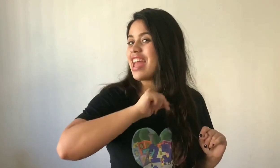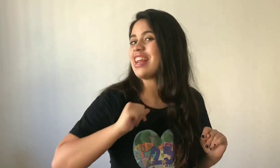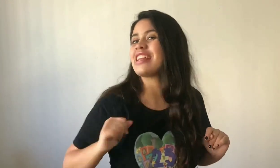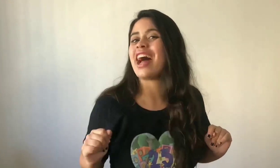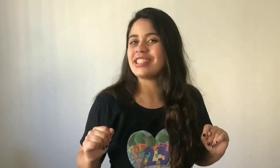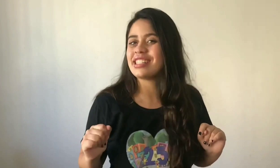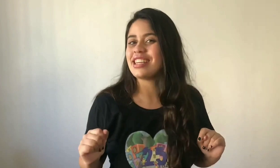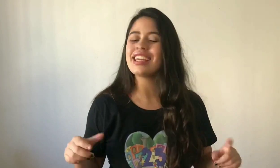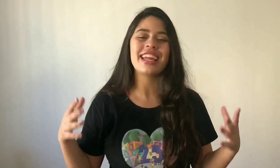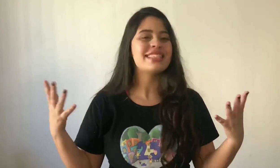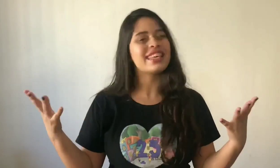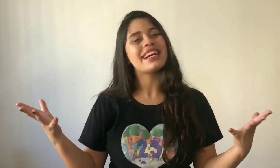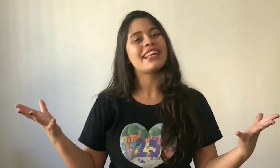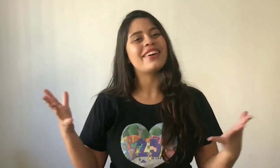realidade. E eles se casaram.